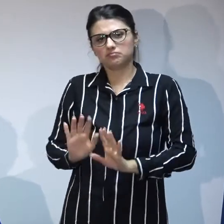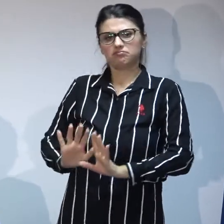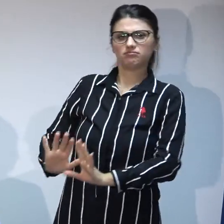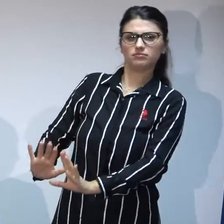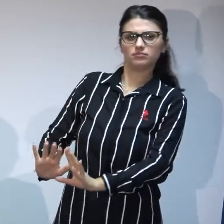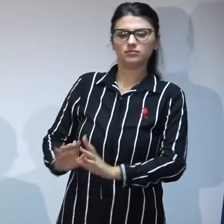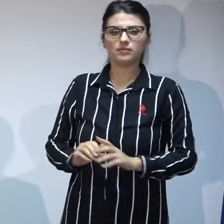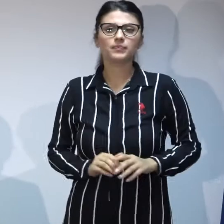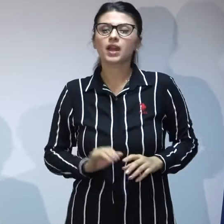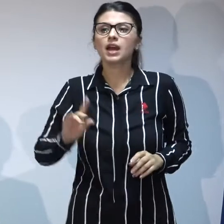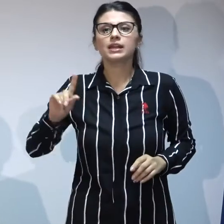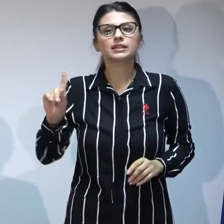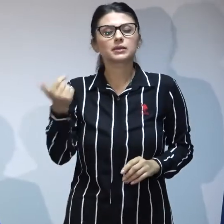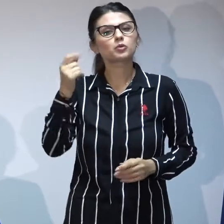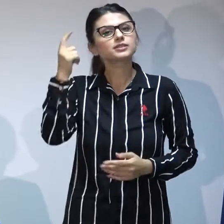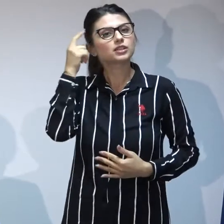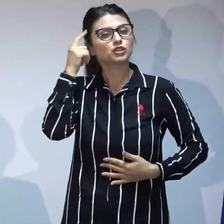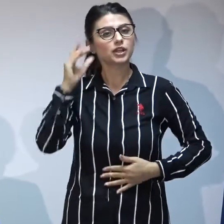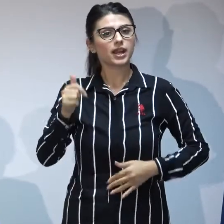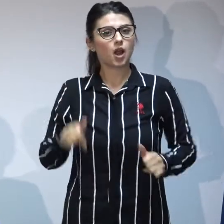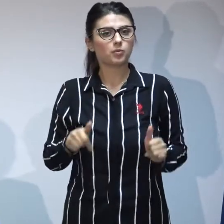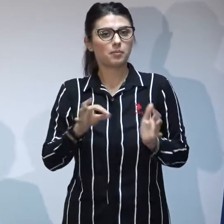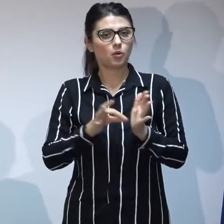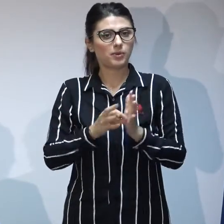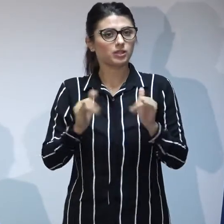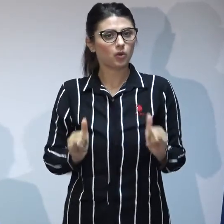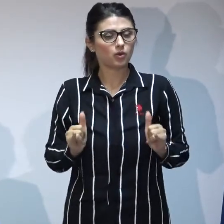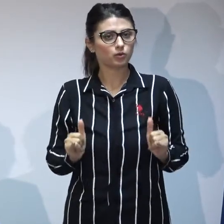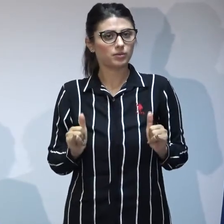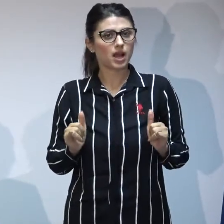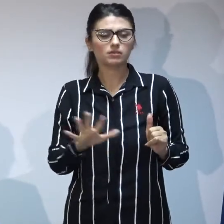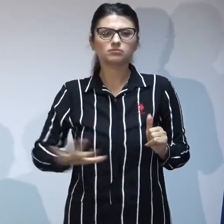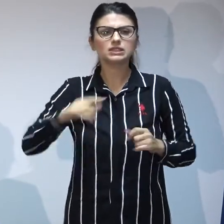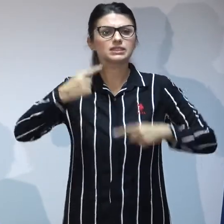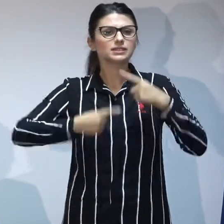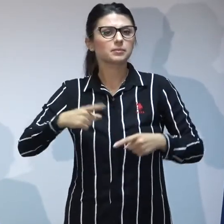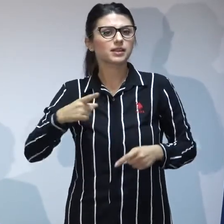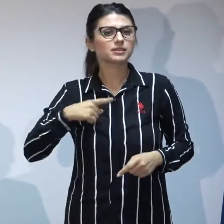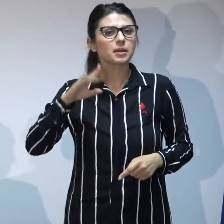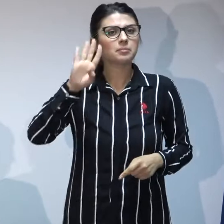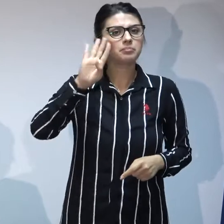Trebuie să știți că în momentul acesta în sistem există 49